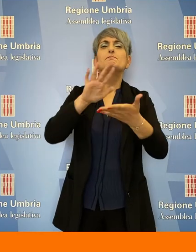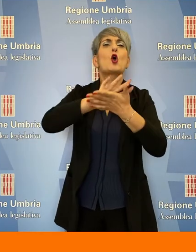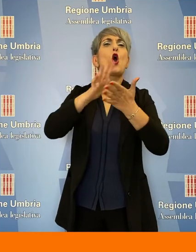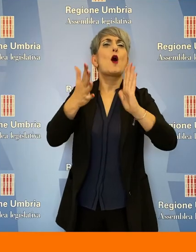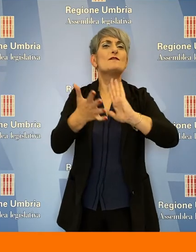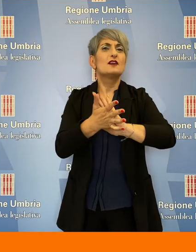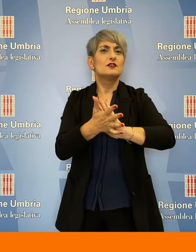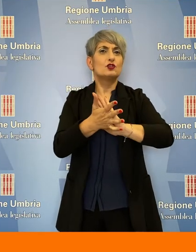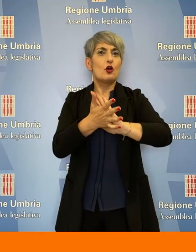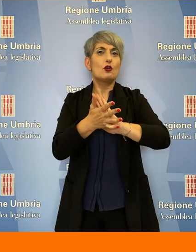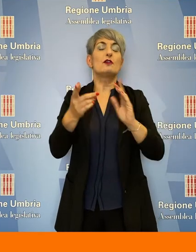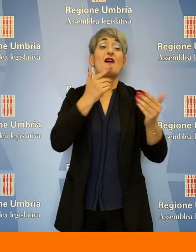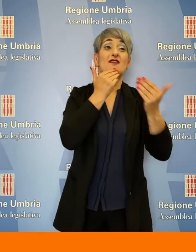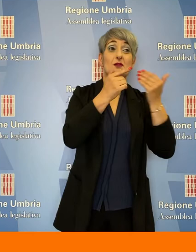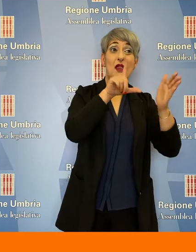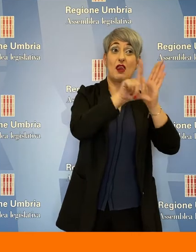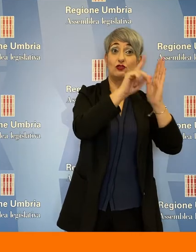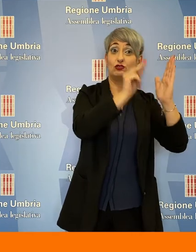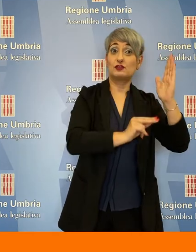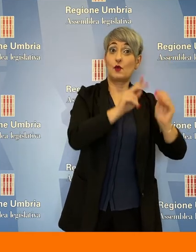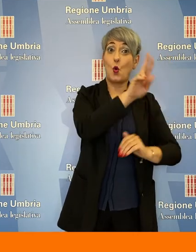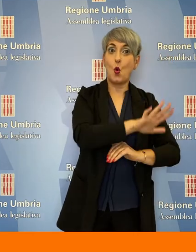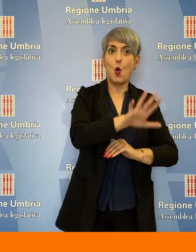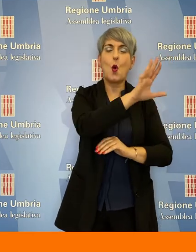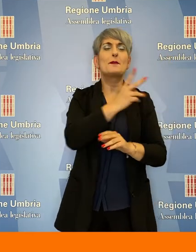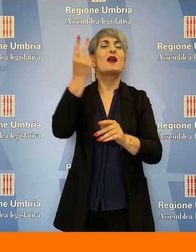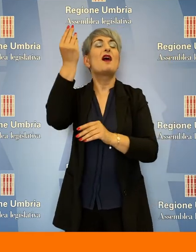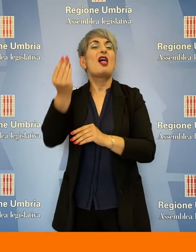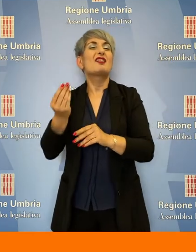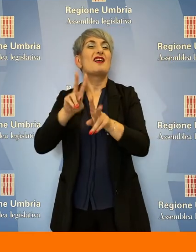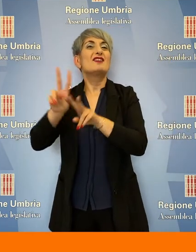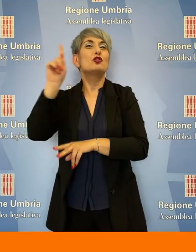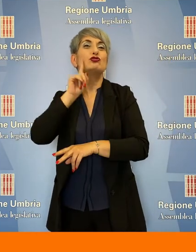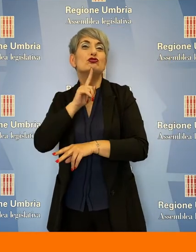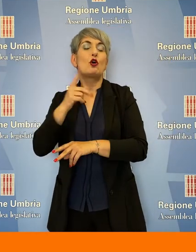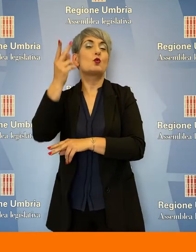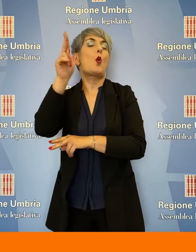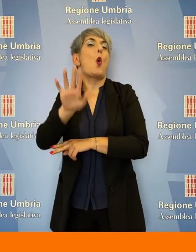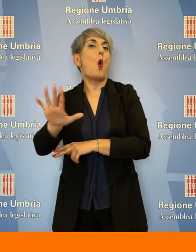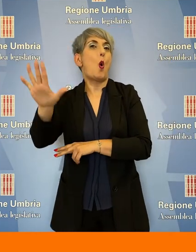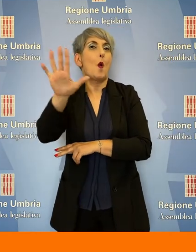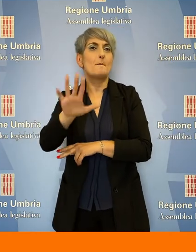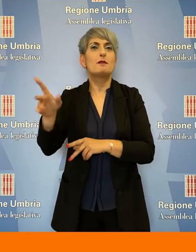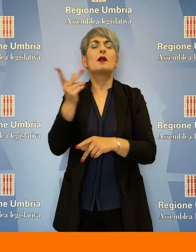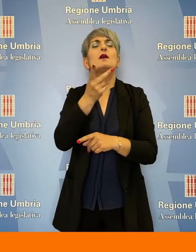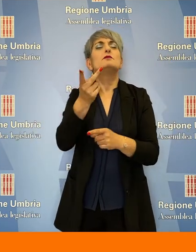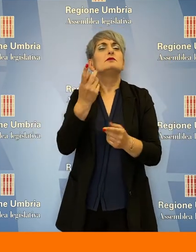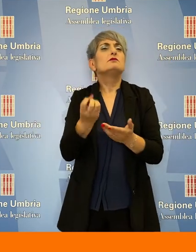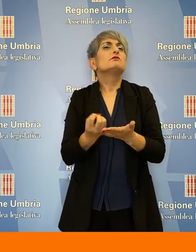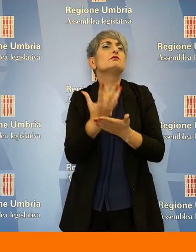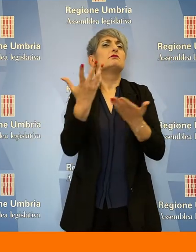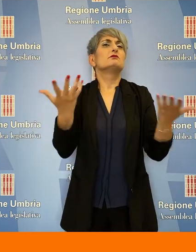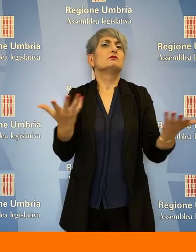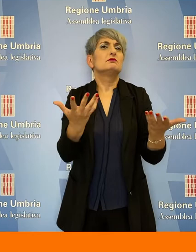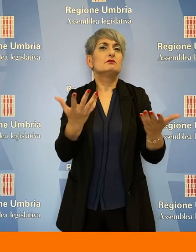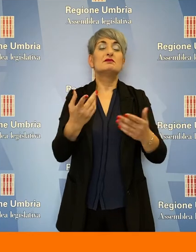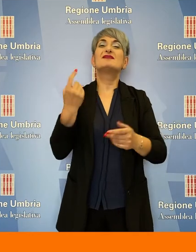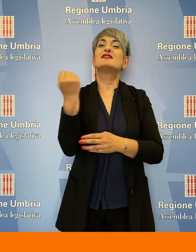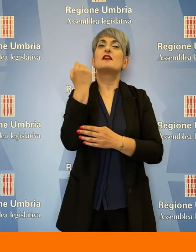legislativa dell'Umbria e dall'ente nazionale sordi Umbria che prevede la realizzazione di servizi di interpretariato nella lingua dei